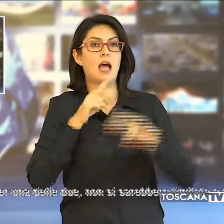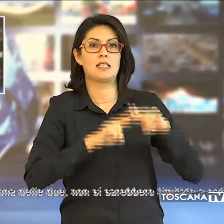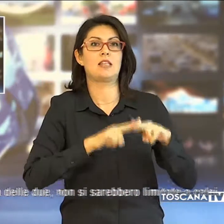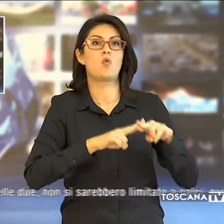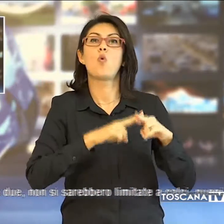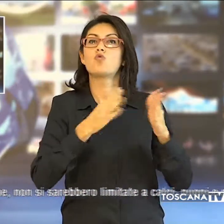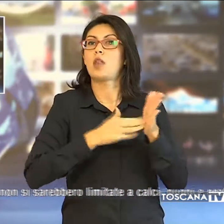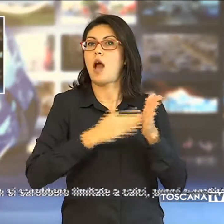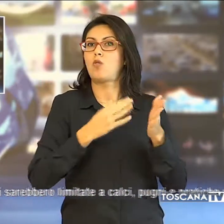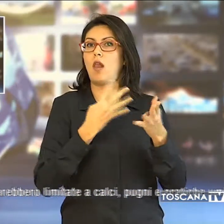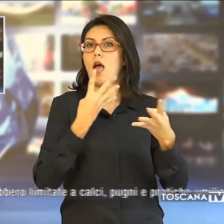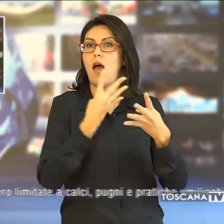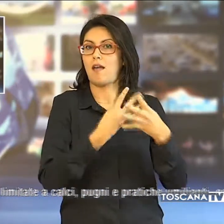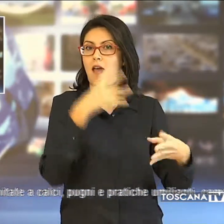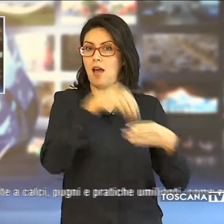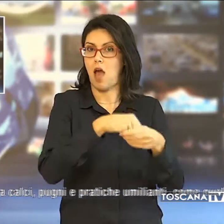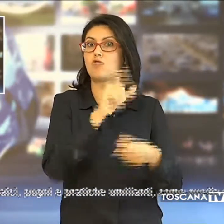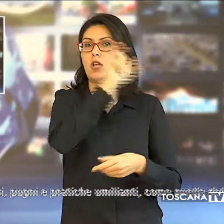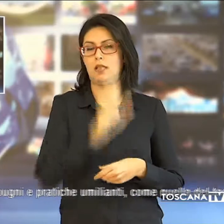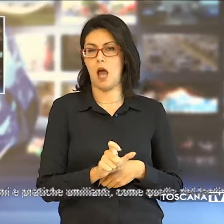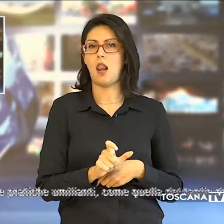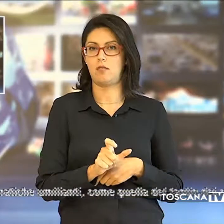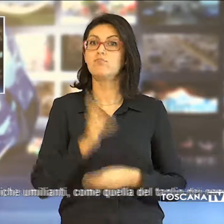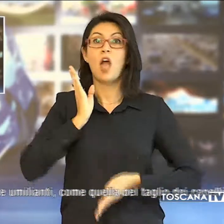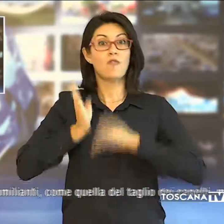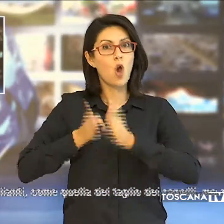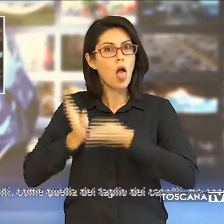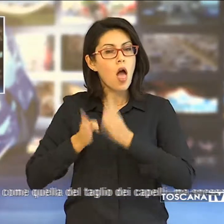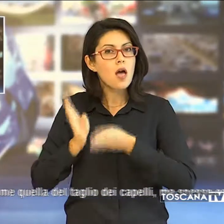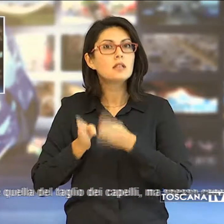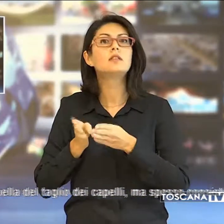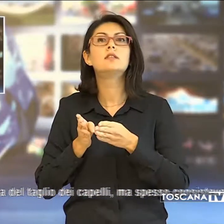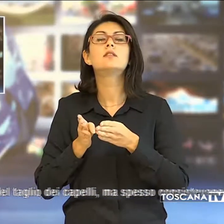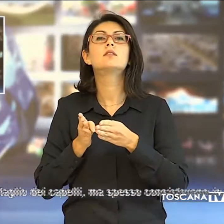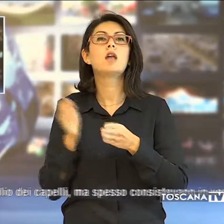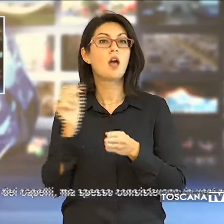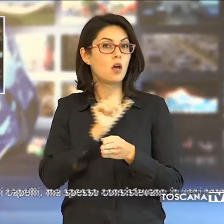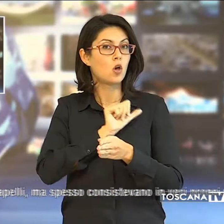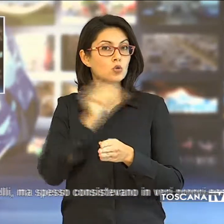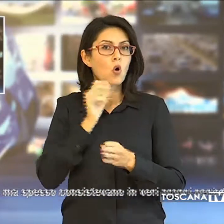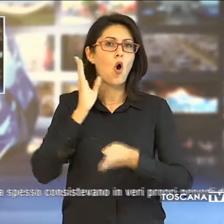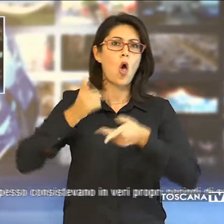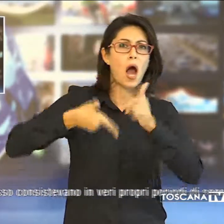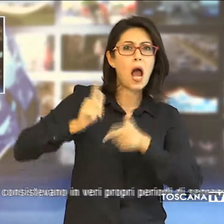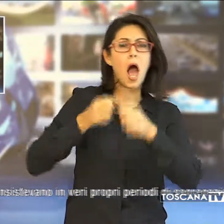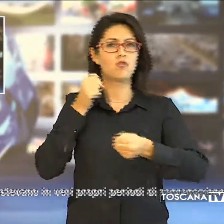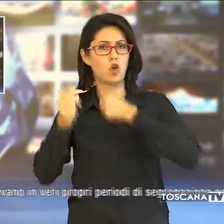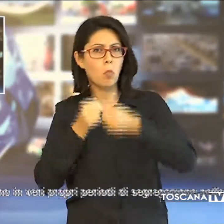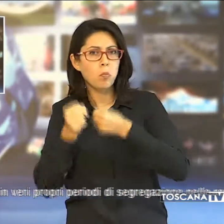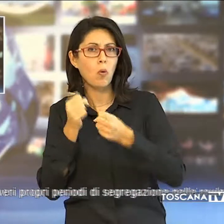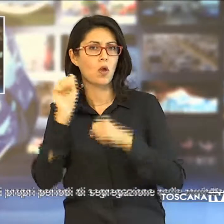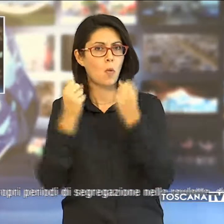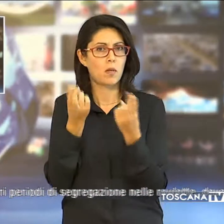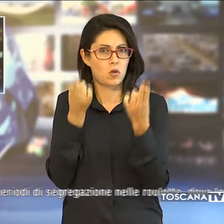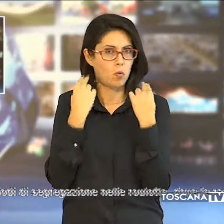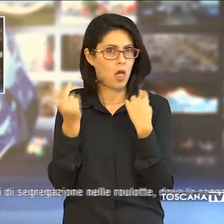cautelare in carcere eseguita in Italia. Le violenze non si sarebbero limitate a calci pugni e pratiche umilianti